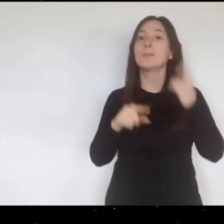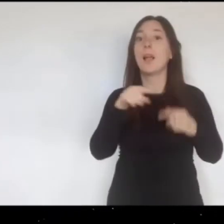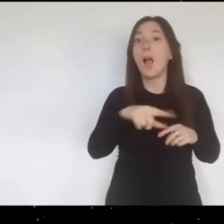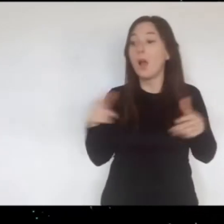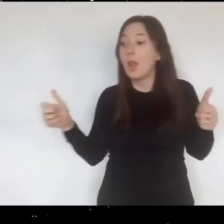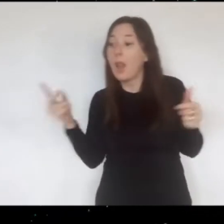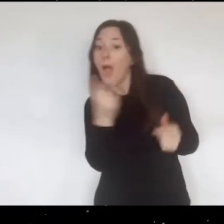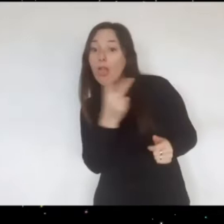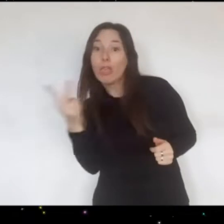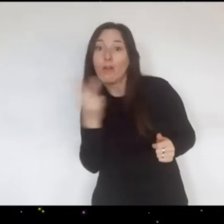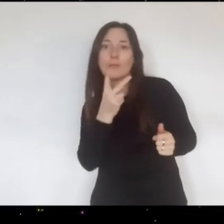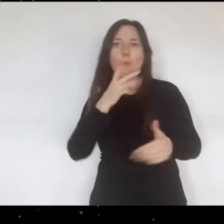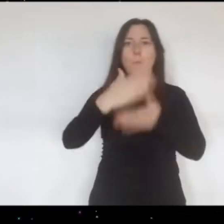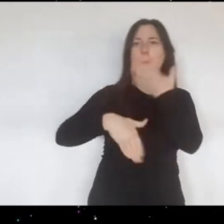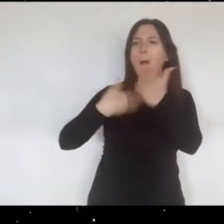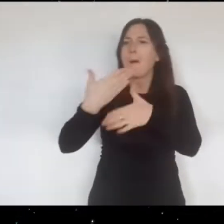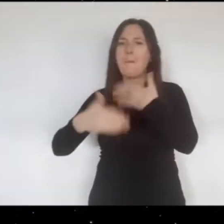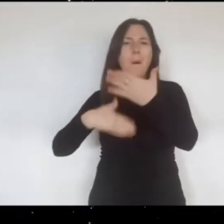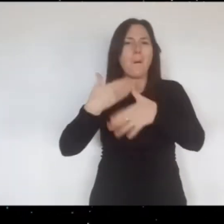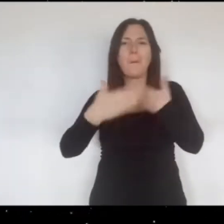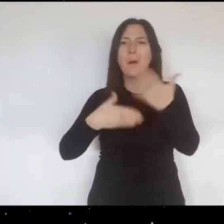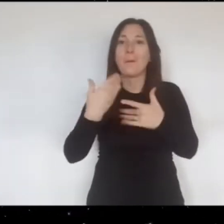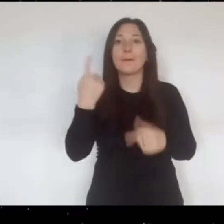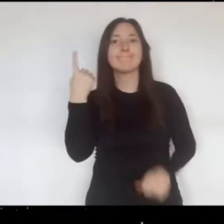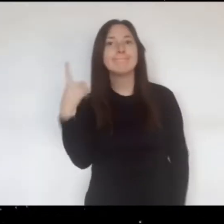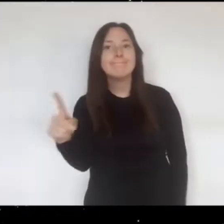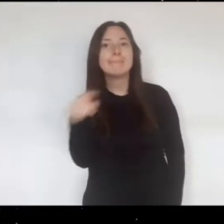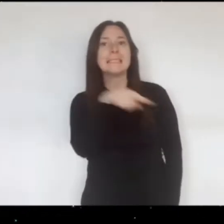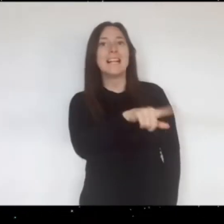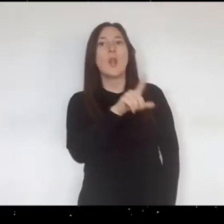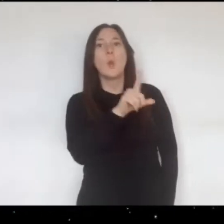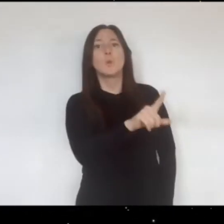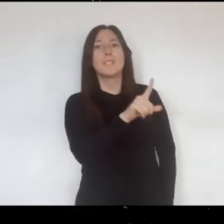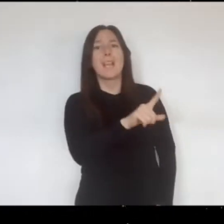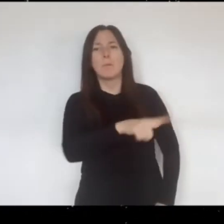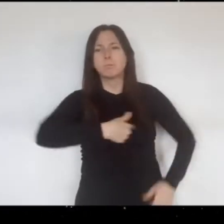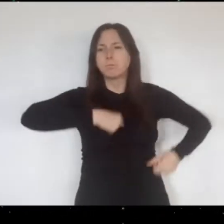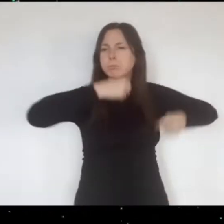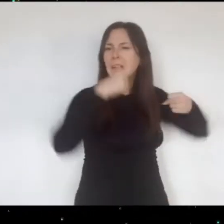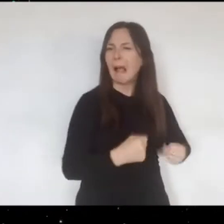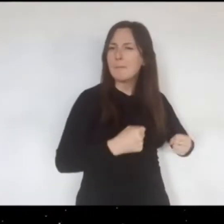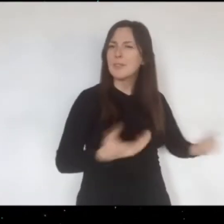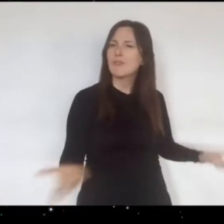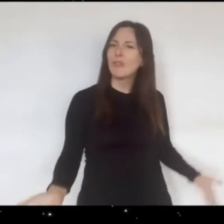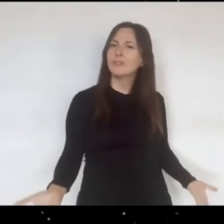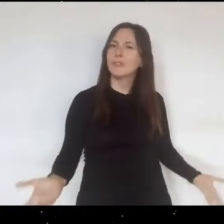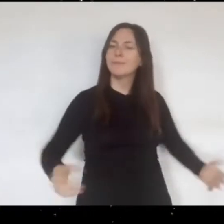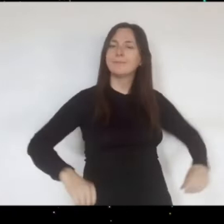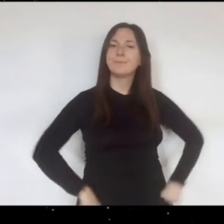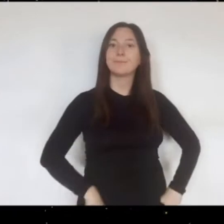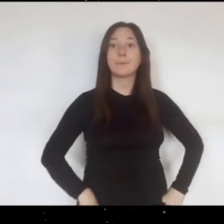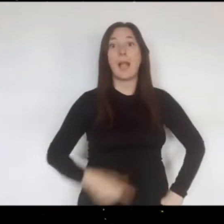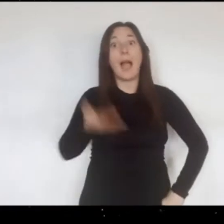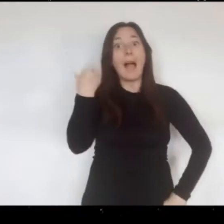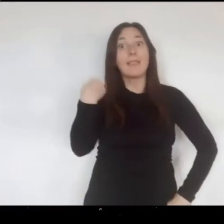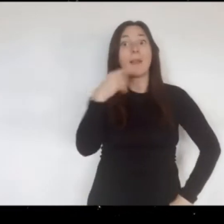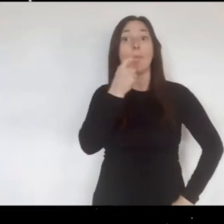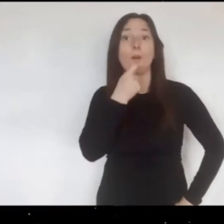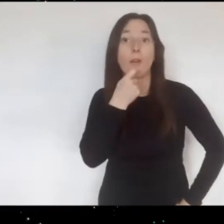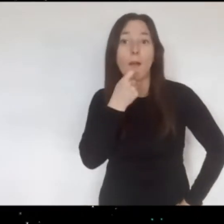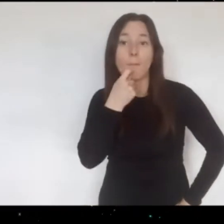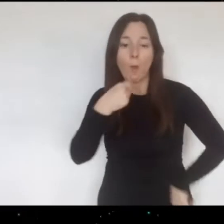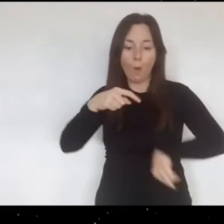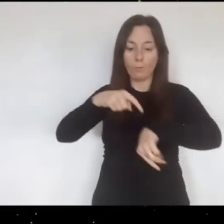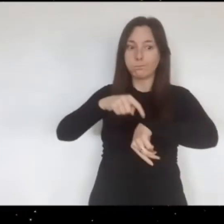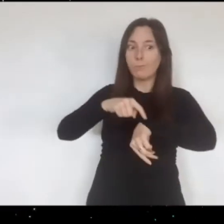Lucía puede jugar un millón de cosas Lástima que sea tan caprichosa El